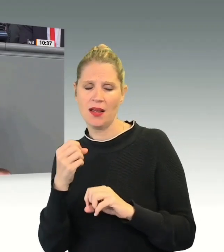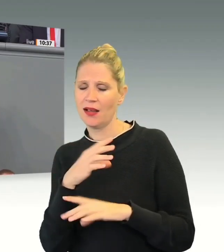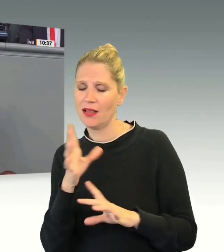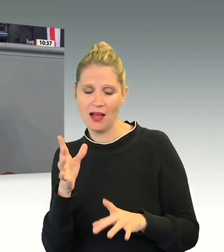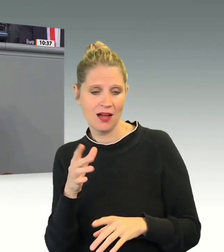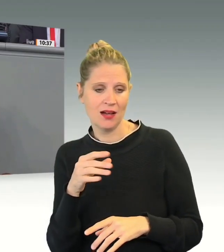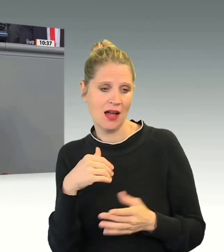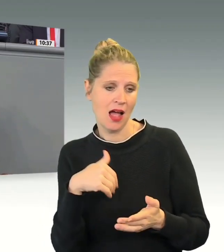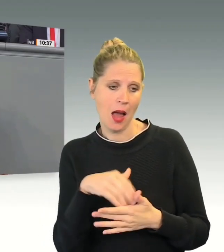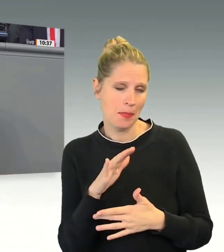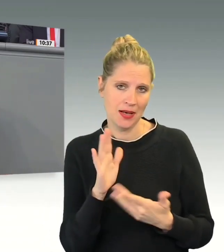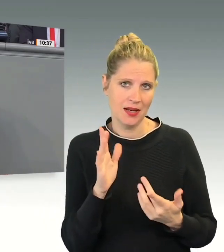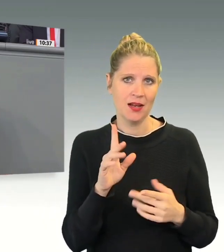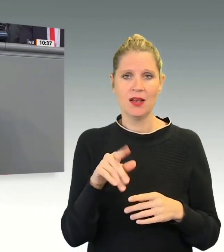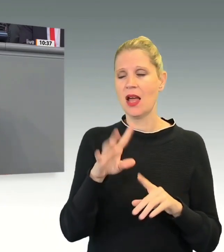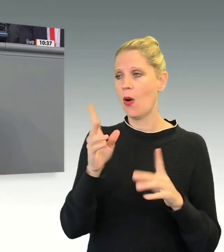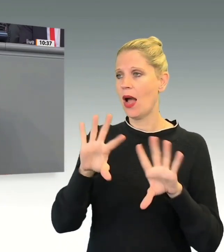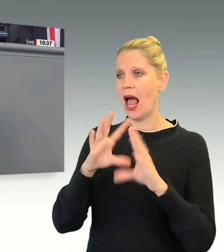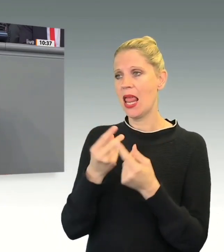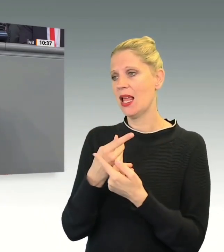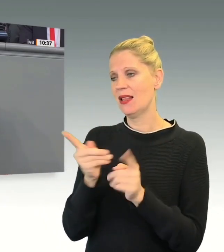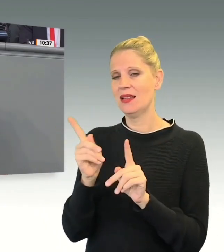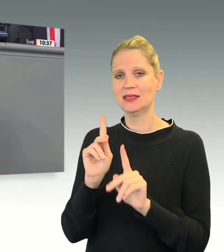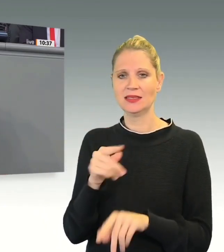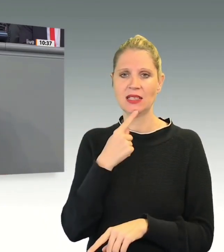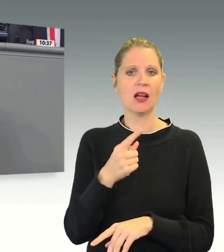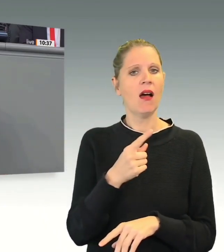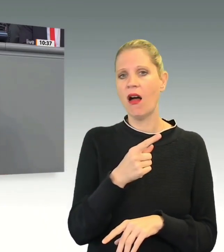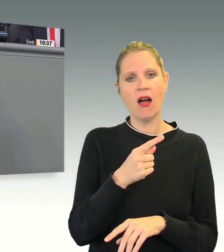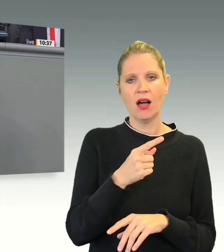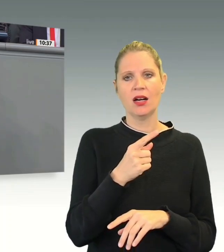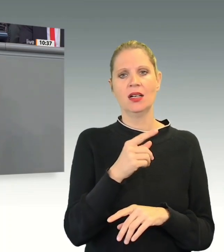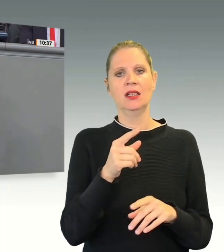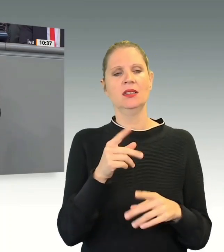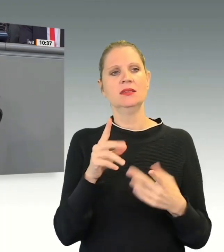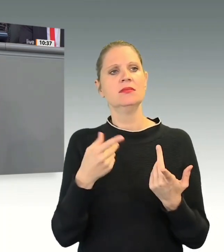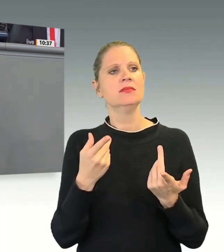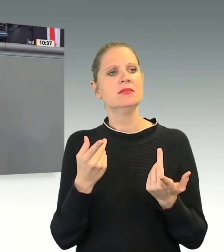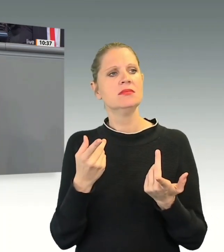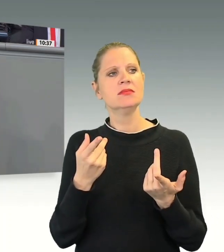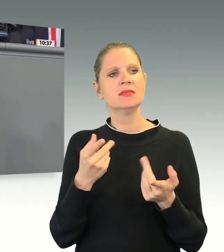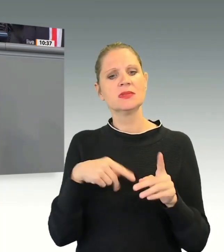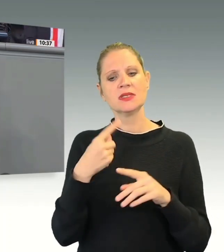eine Besserung des Status quo. Aus diesem Grunde würden wir Ihnen zustimmen. Vielen Dank für Ihre Aufmerksamkeit.